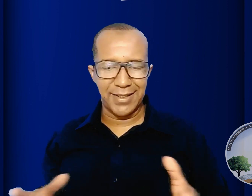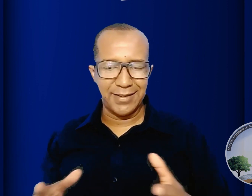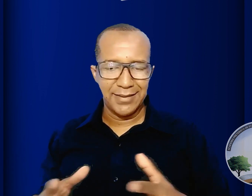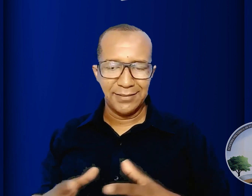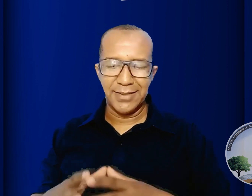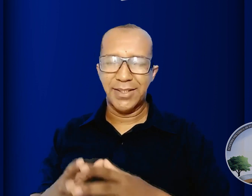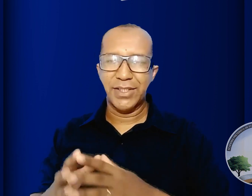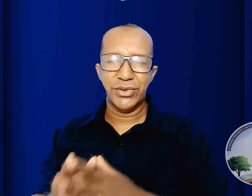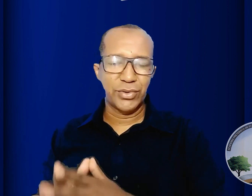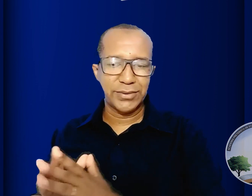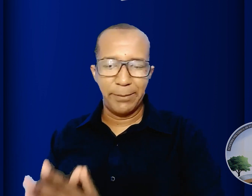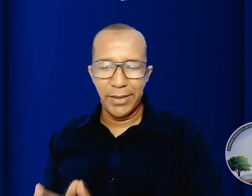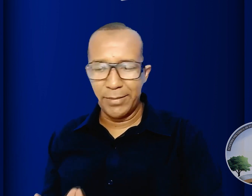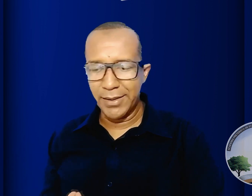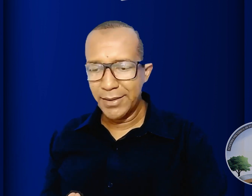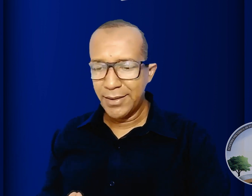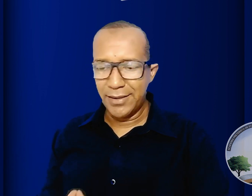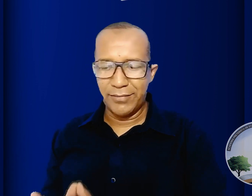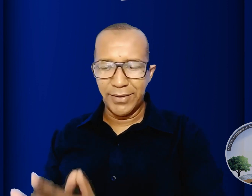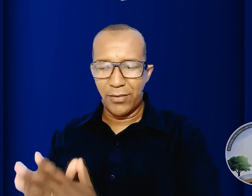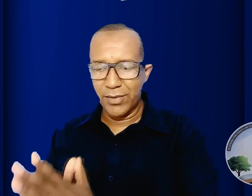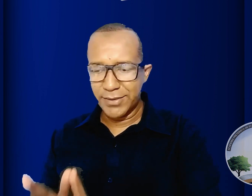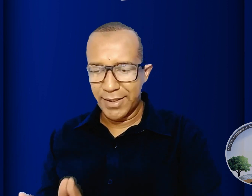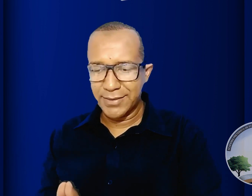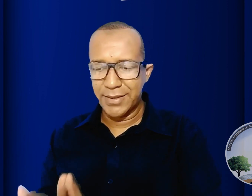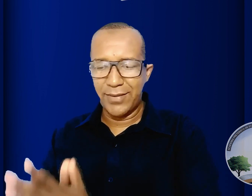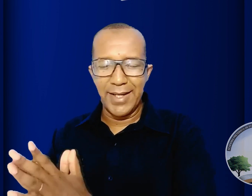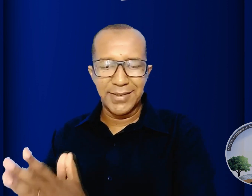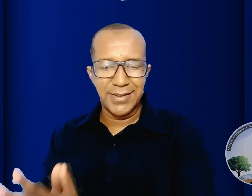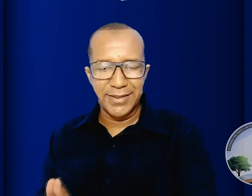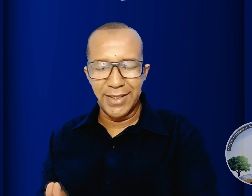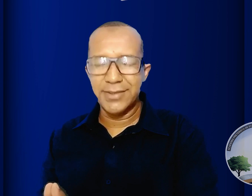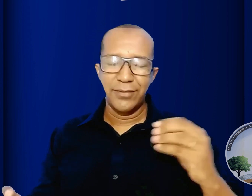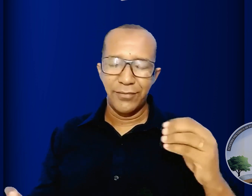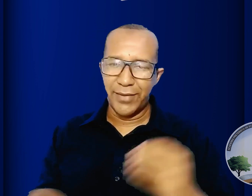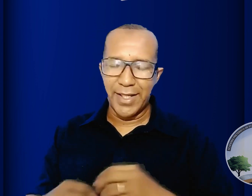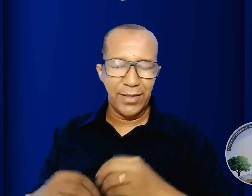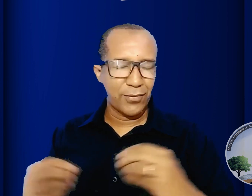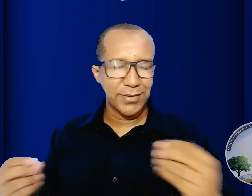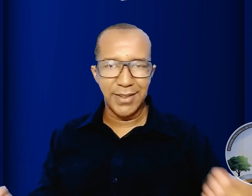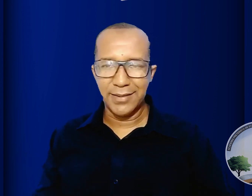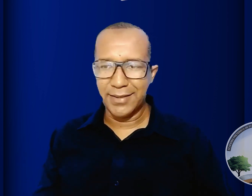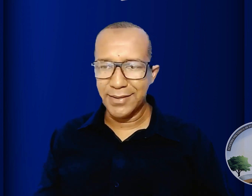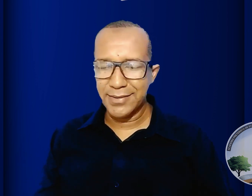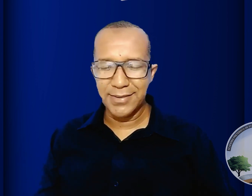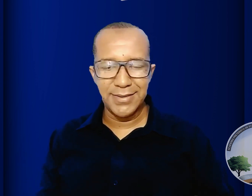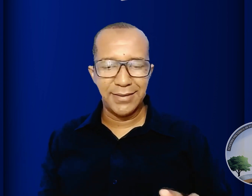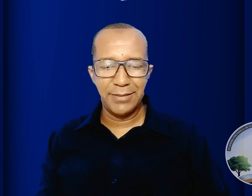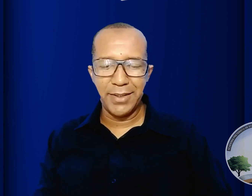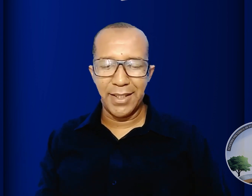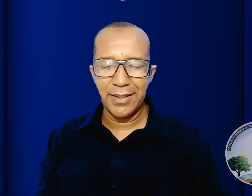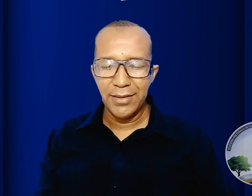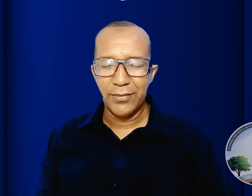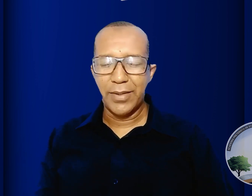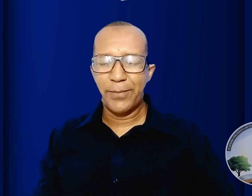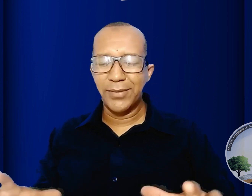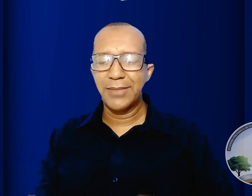das questões da Bíblia levando em consideração a exegese vai com certeza se admirar o que podemos